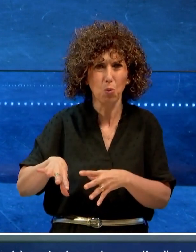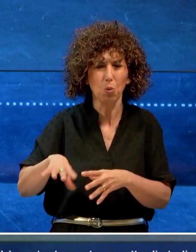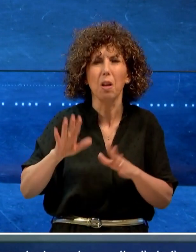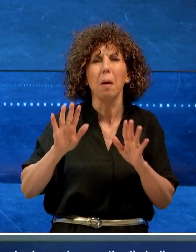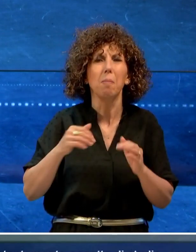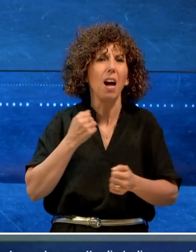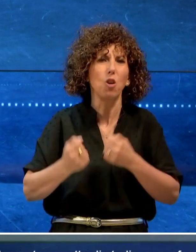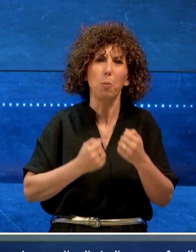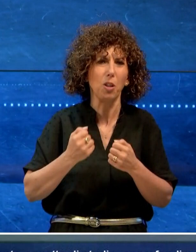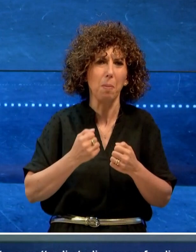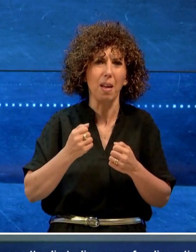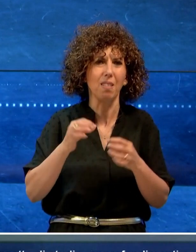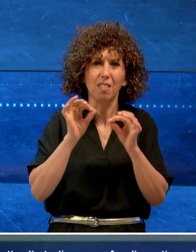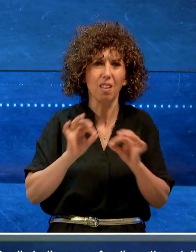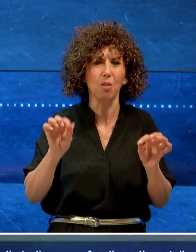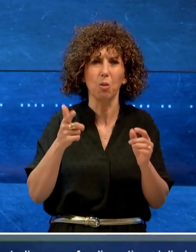comportamenti incivili.